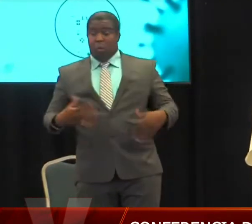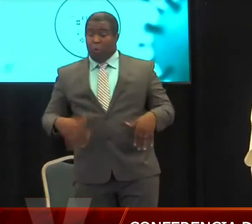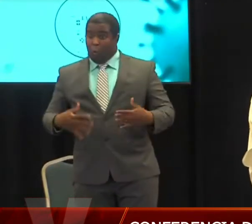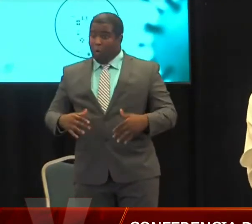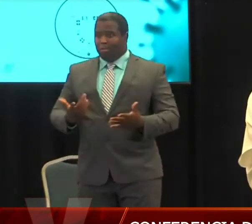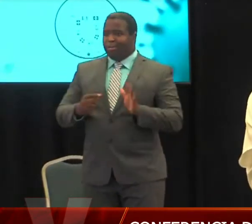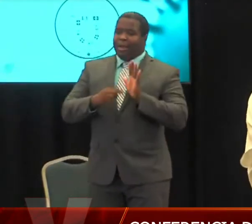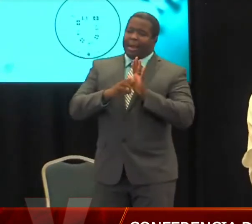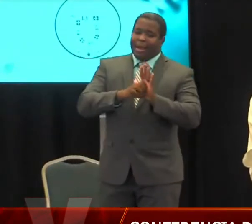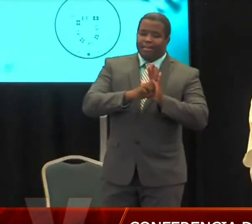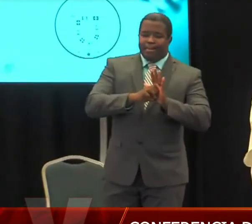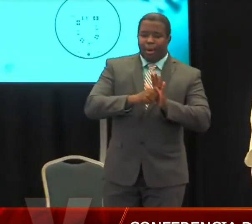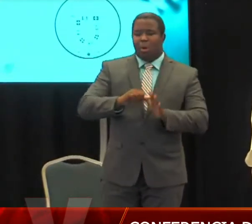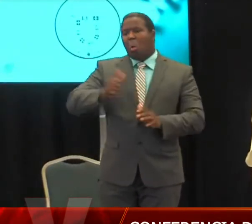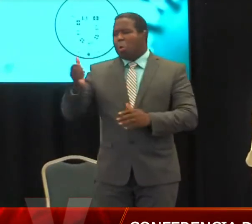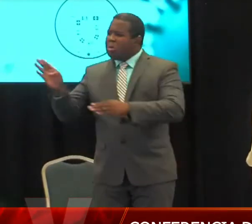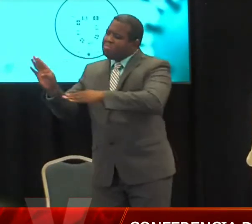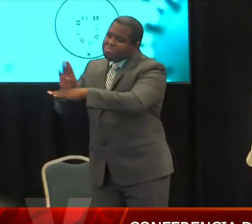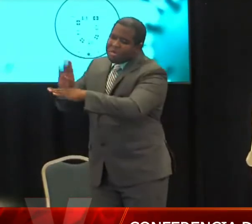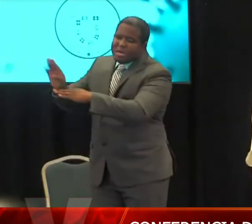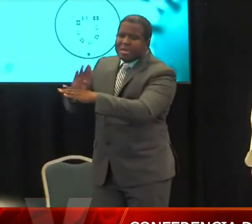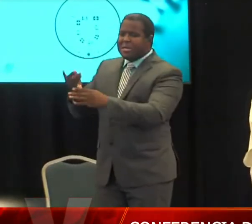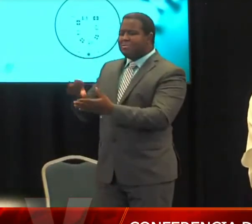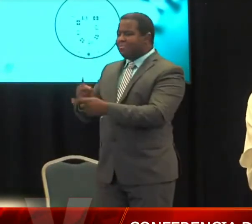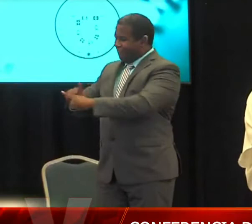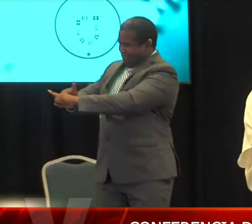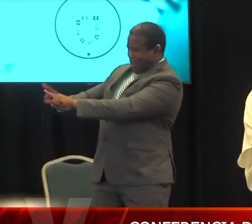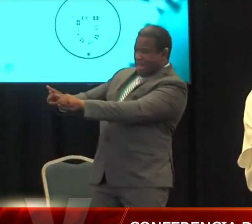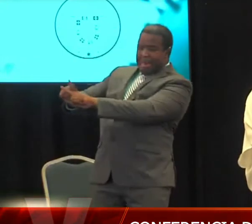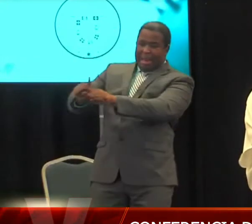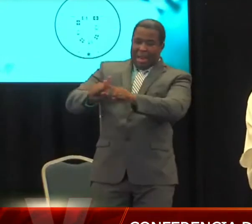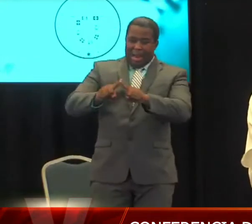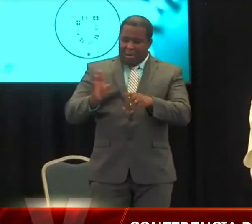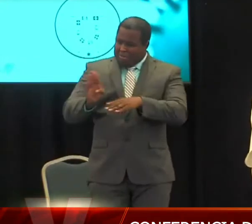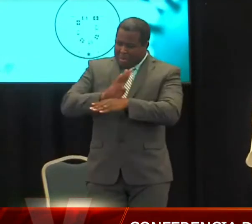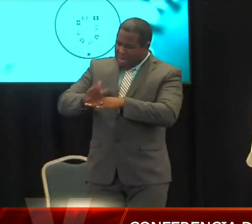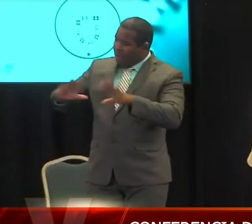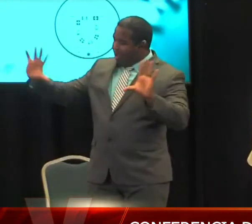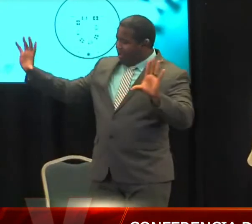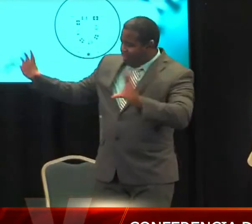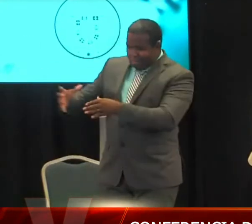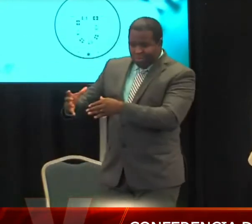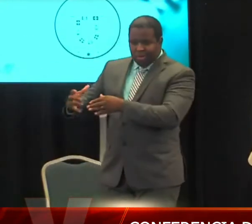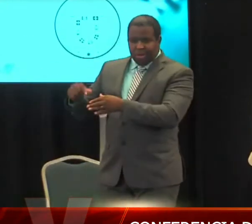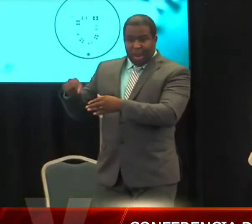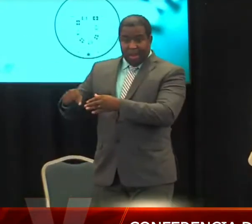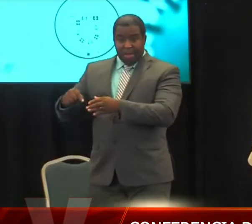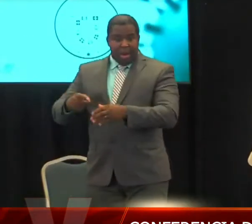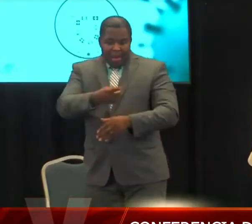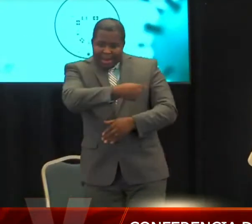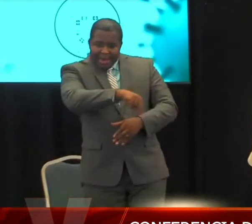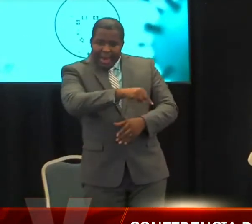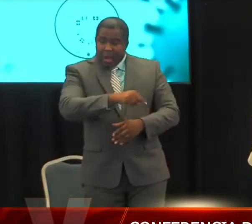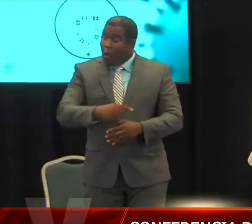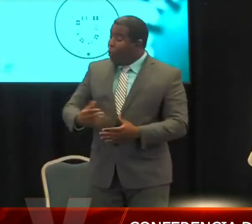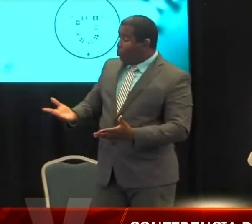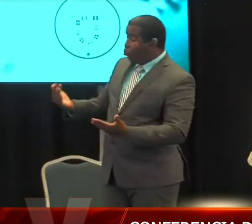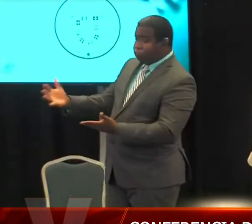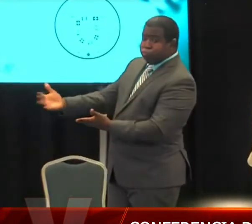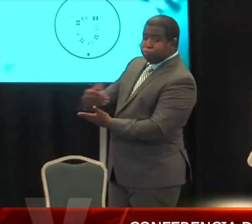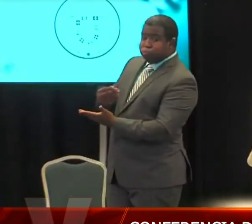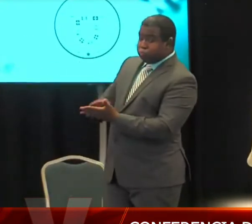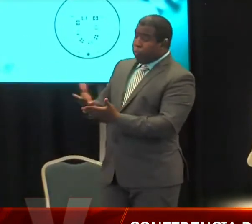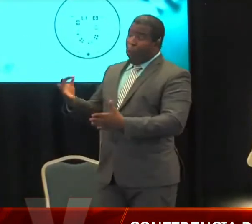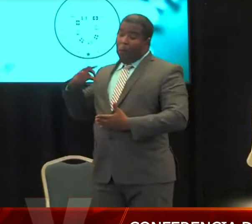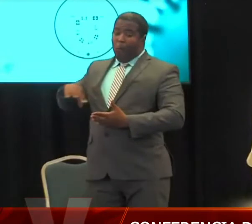trabajaron pro bono con un desprendimiento para poder aportar en una de las crisis más grandes que hemos tenido en los tiempos modernos